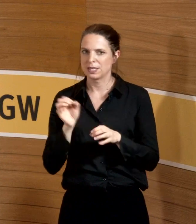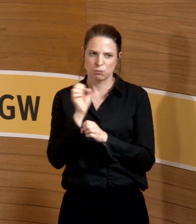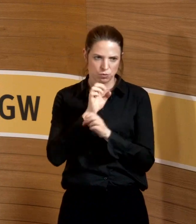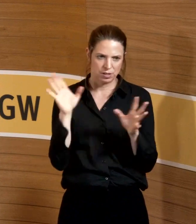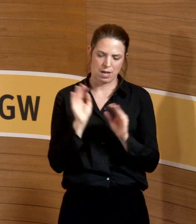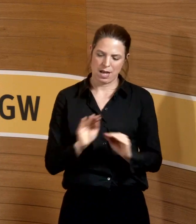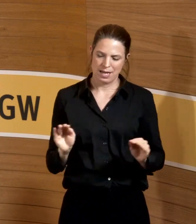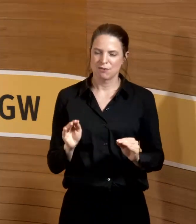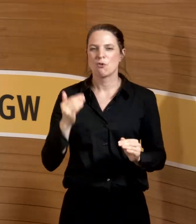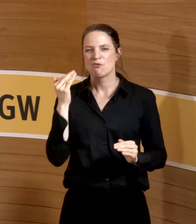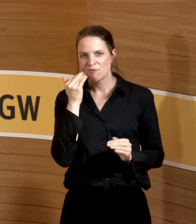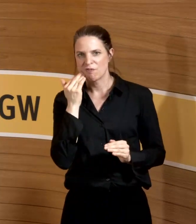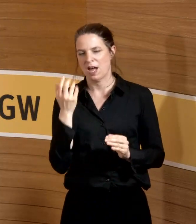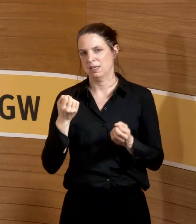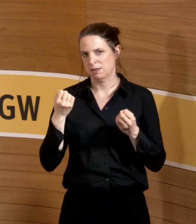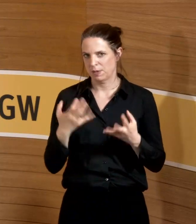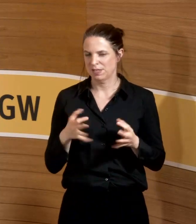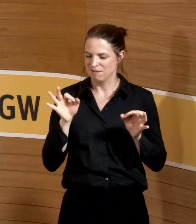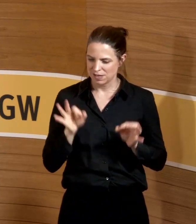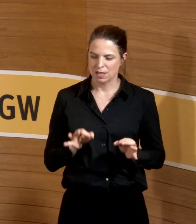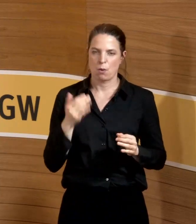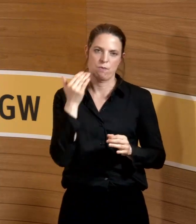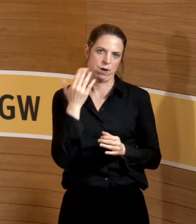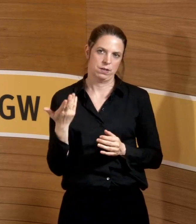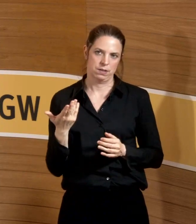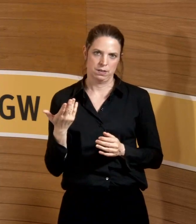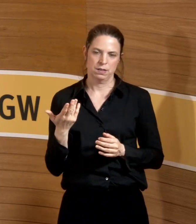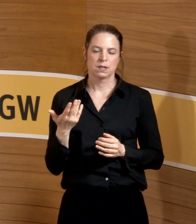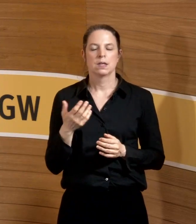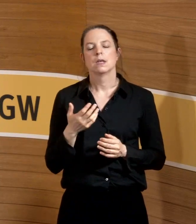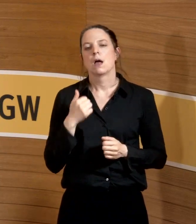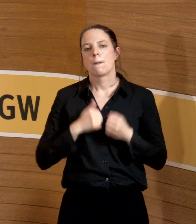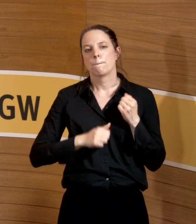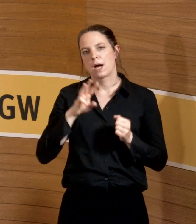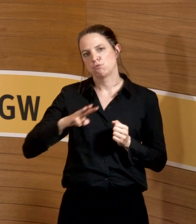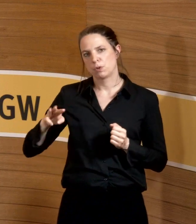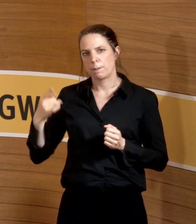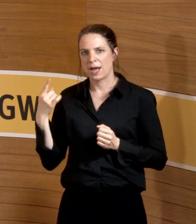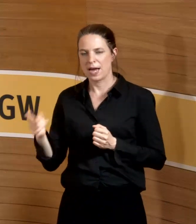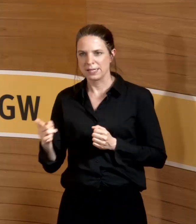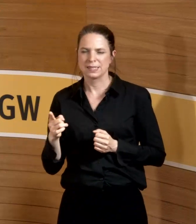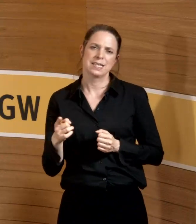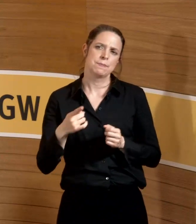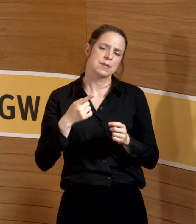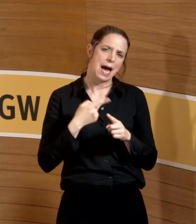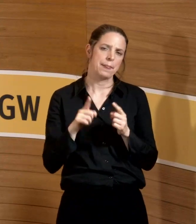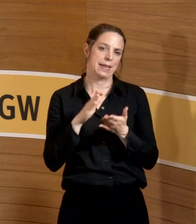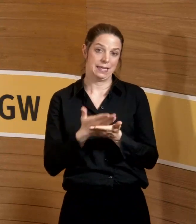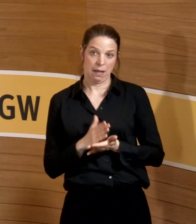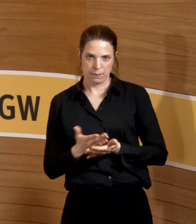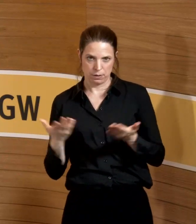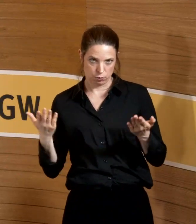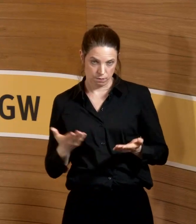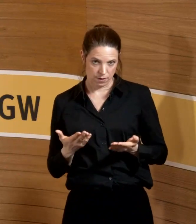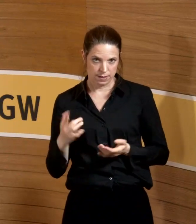wann tritt das in Kraft. Es gibt in Baden-Württemberg eine nachdenkenswerte alternative Auslegung in dem Sinne,